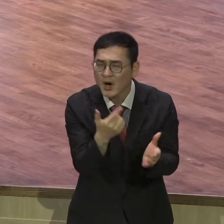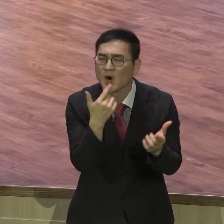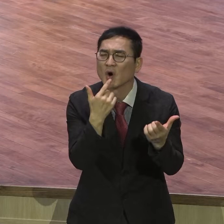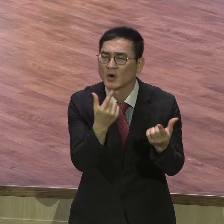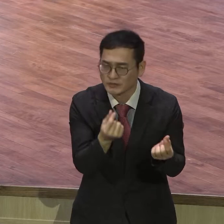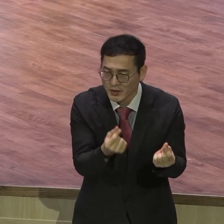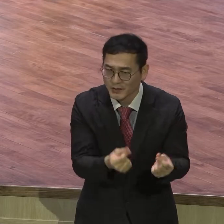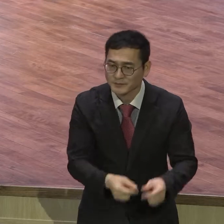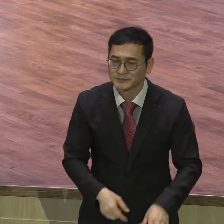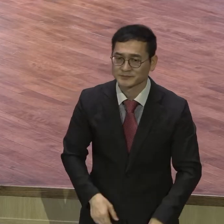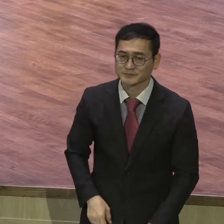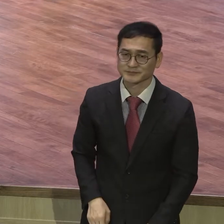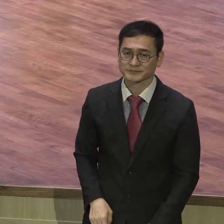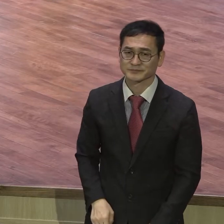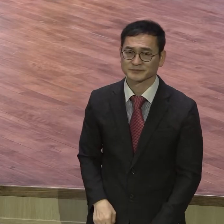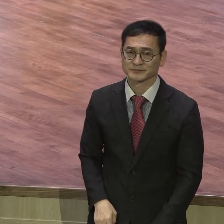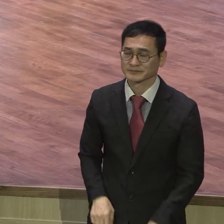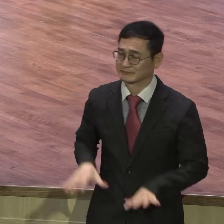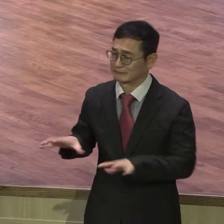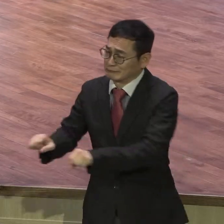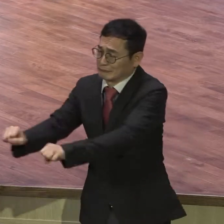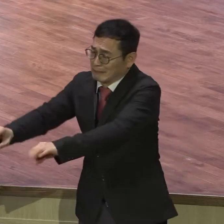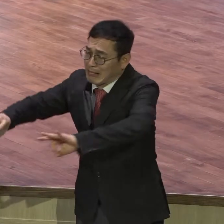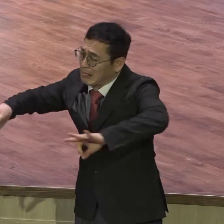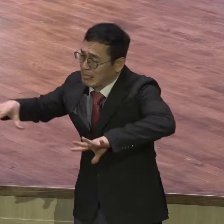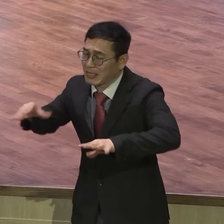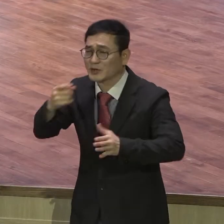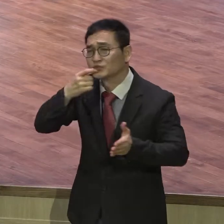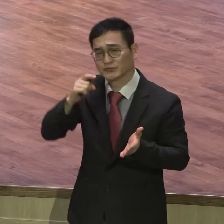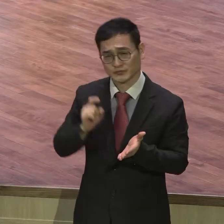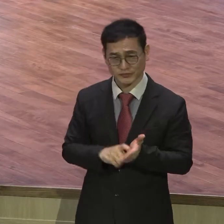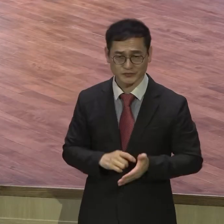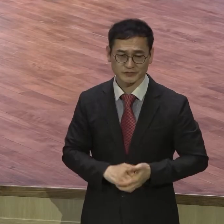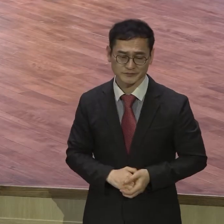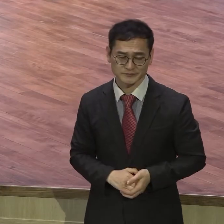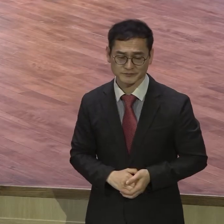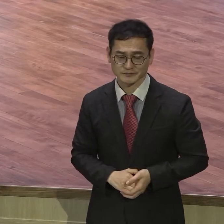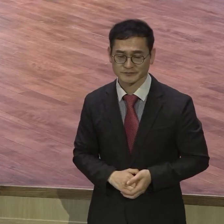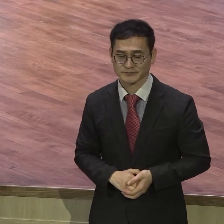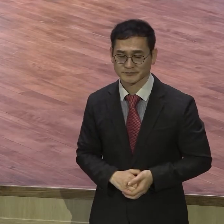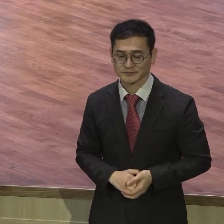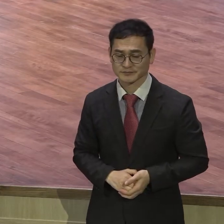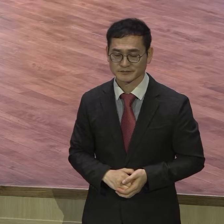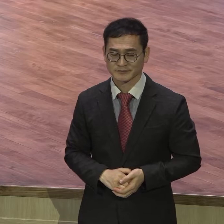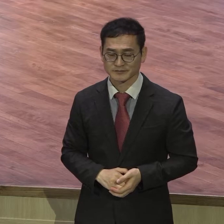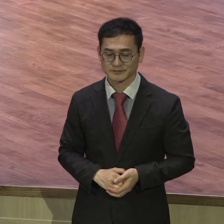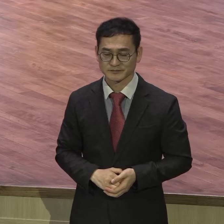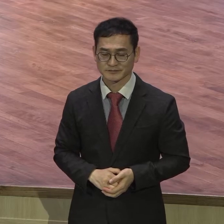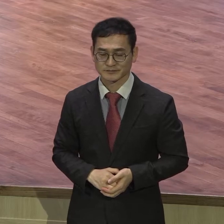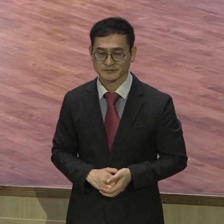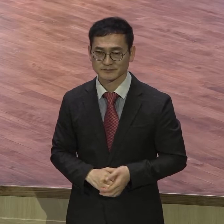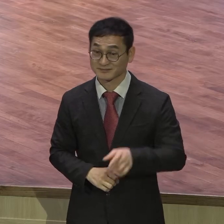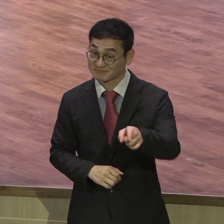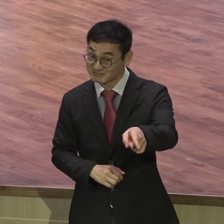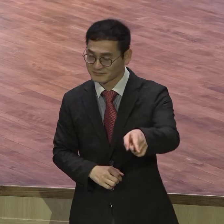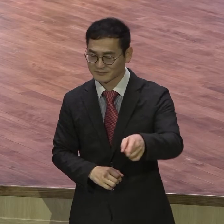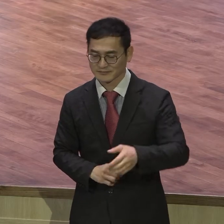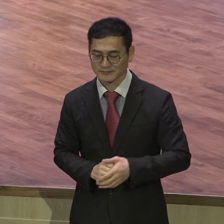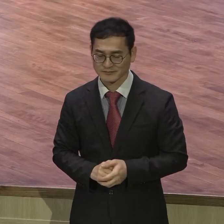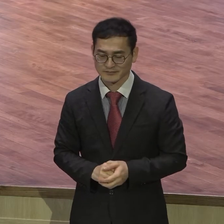이스라엘 백신들이 다치니까 안으로 다 무너져서 내가 성지수로 갔을 때 지질학자들이 안으로 무너진 이 여리구성을